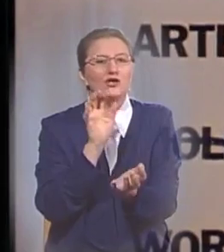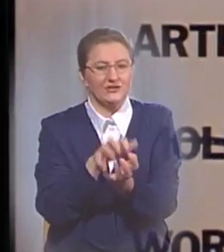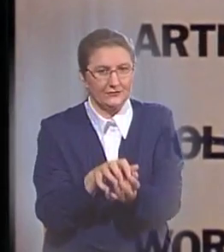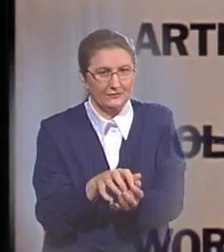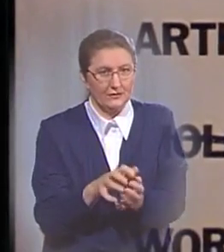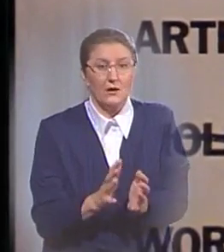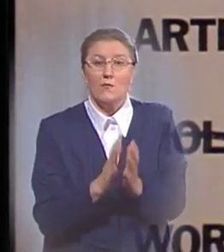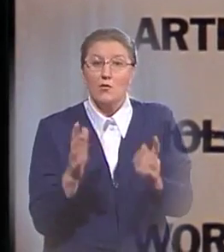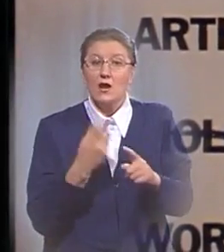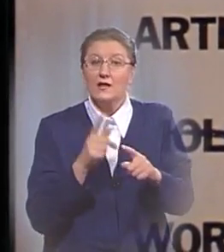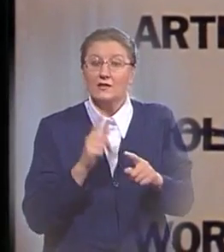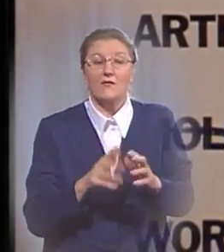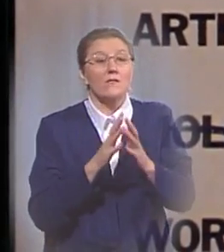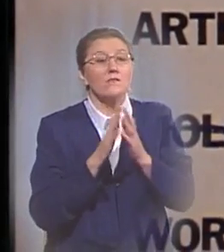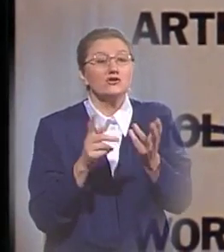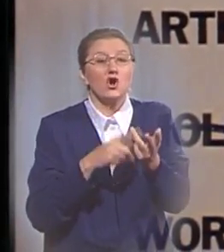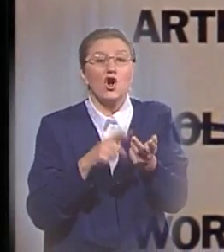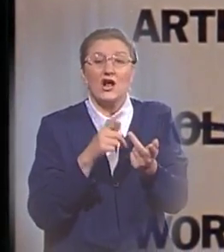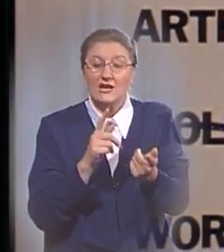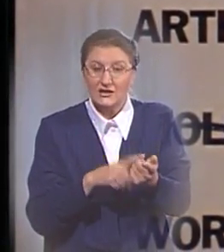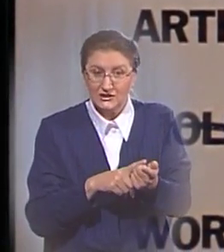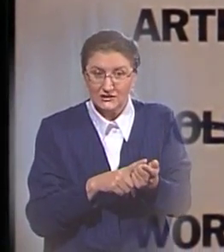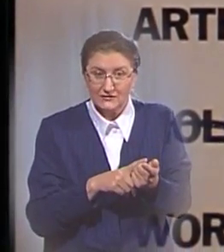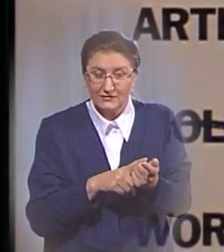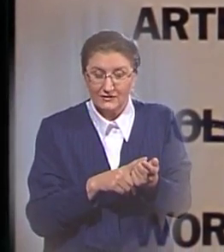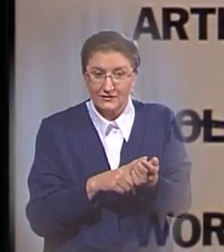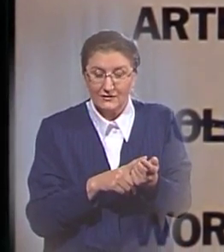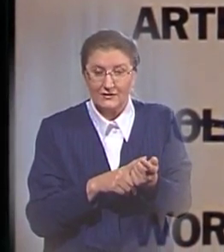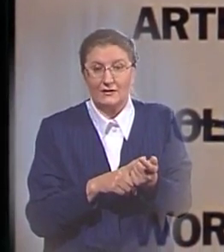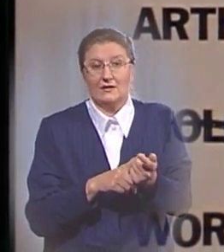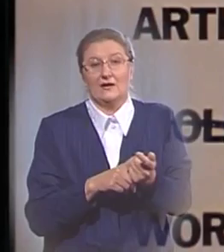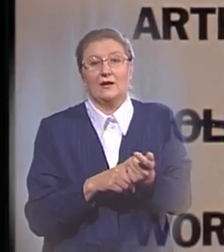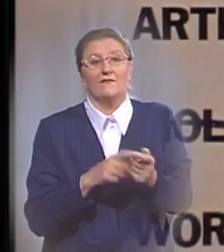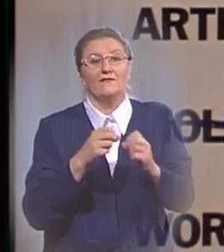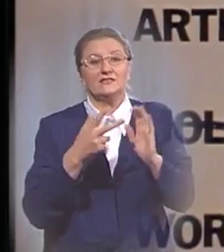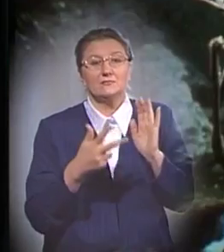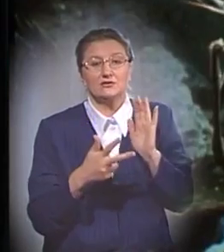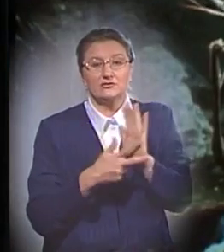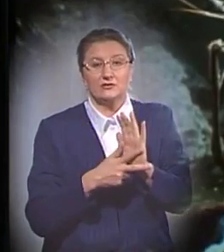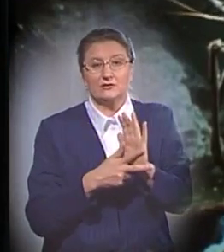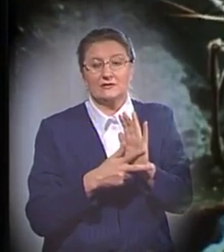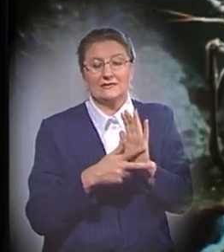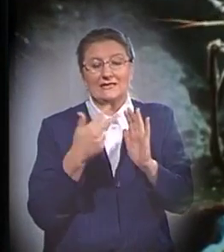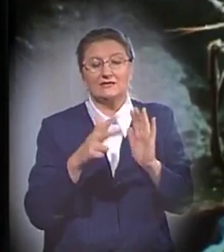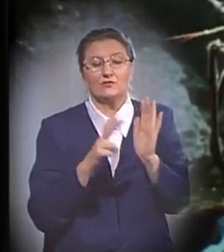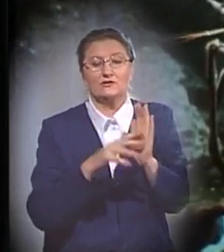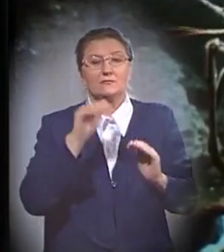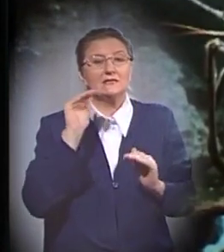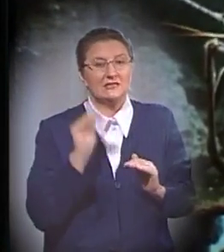Более того, большое количество членистоногих, составляющих 838 тысяч видов, таких как